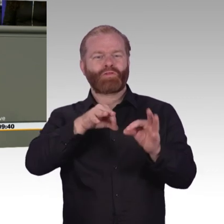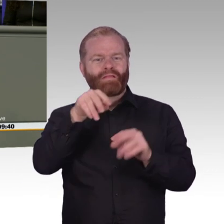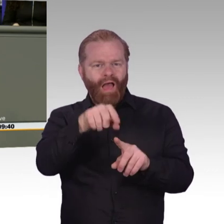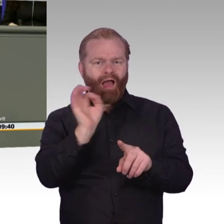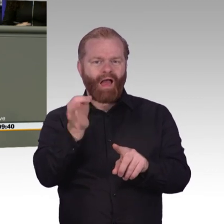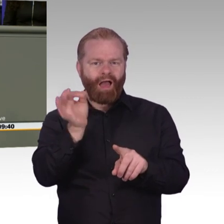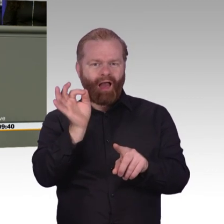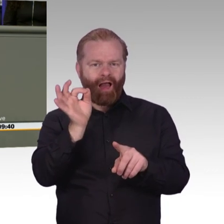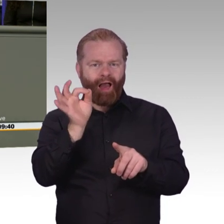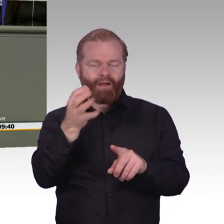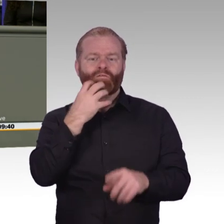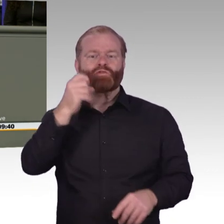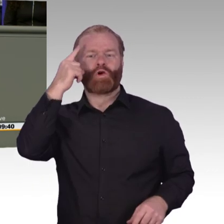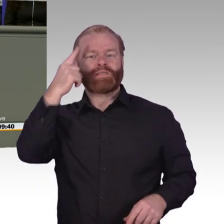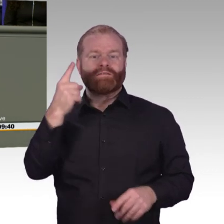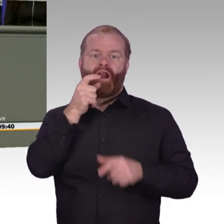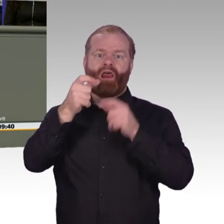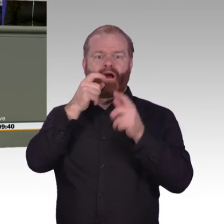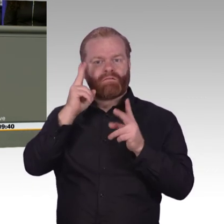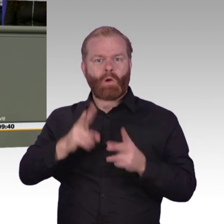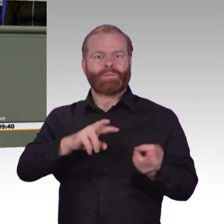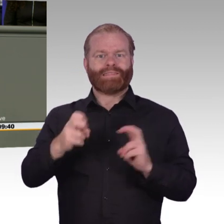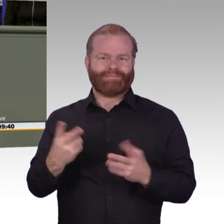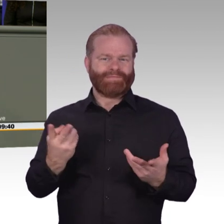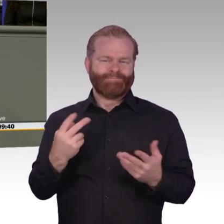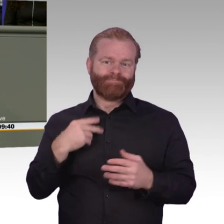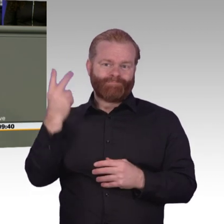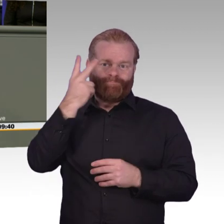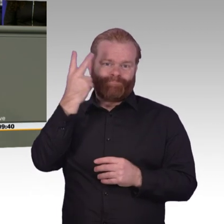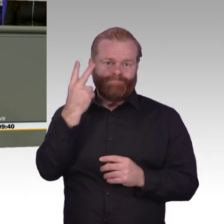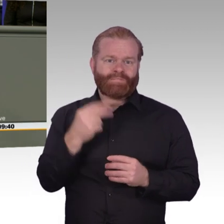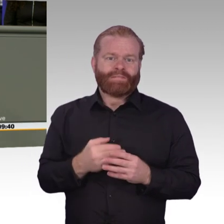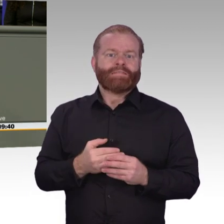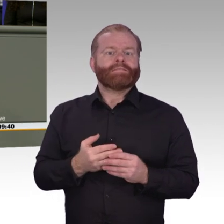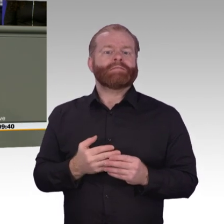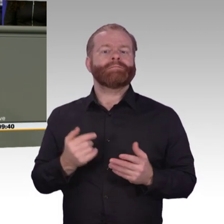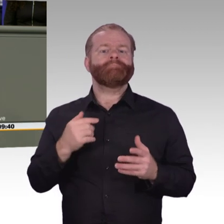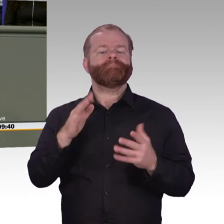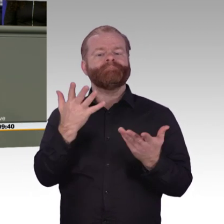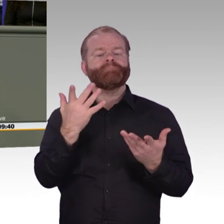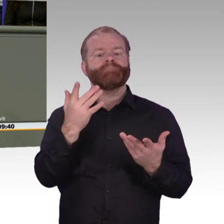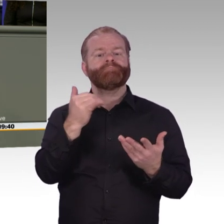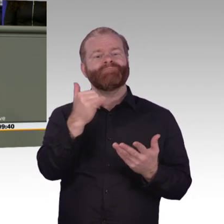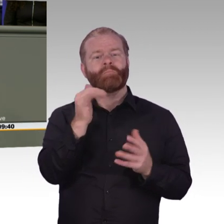Umsetzungsstritten. Beispielsweise beim Thema Experimentierklauseln im Arbeitszeitgesetz zur Erprobung flexibler